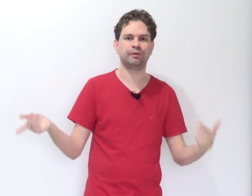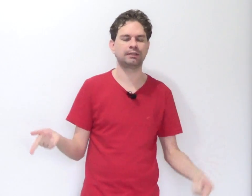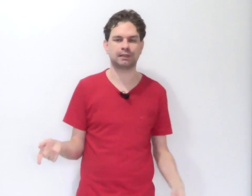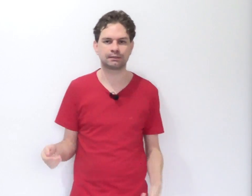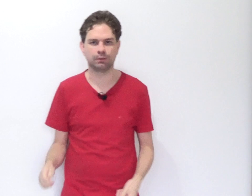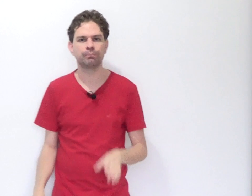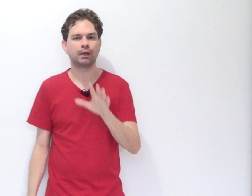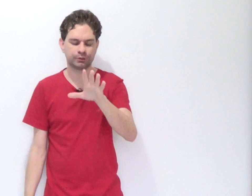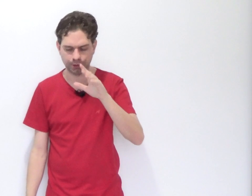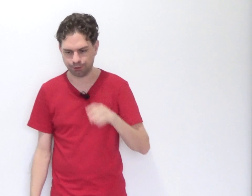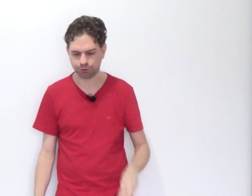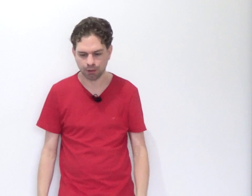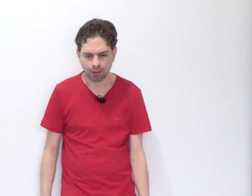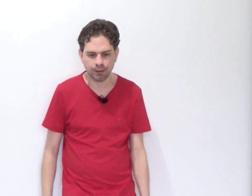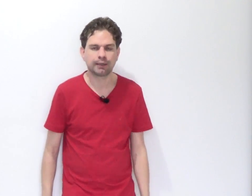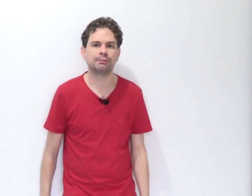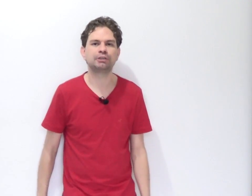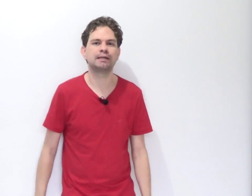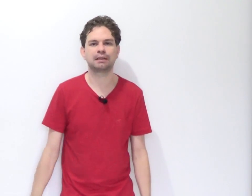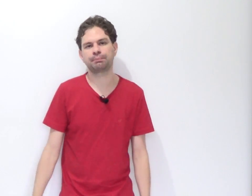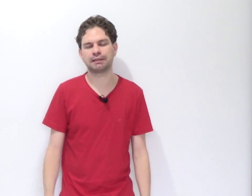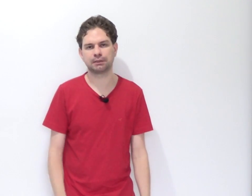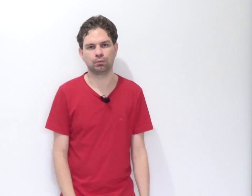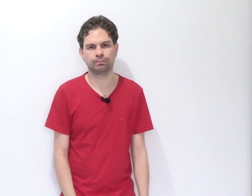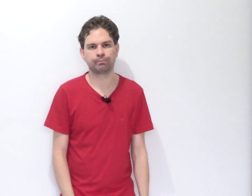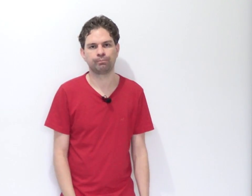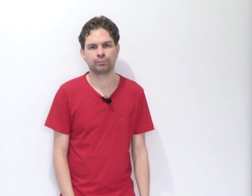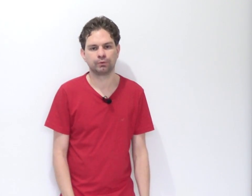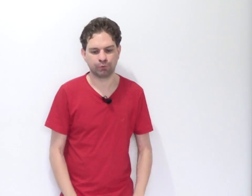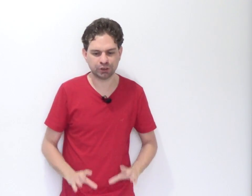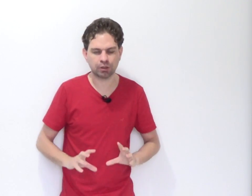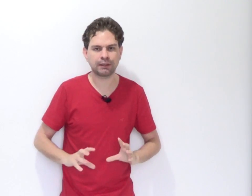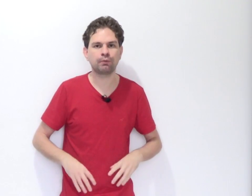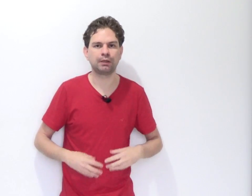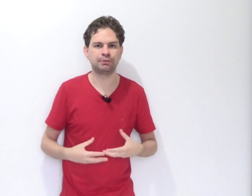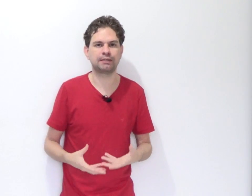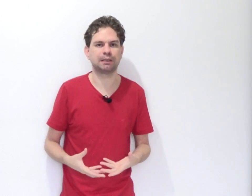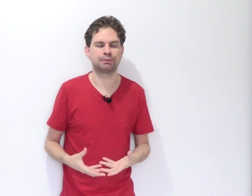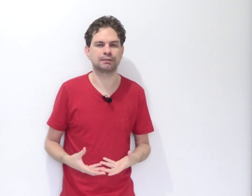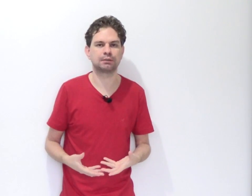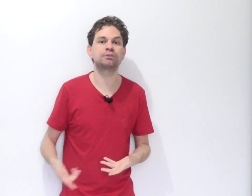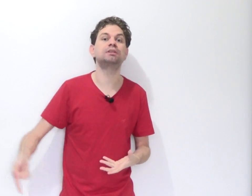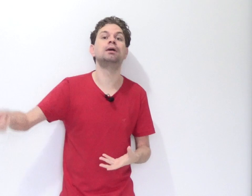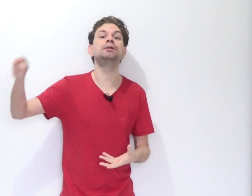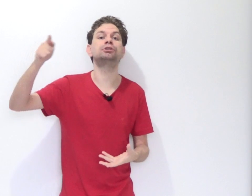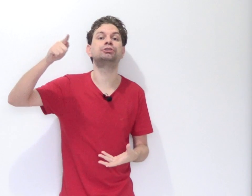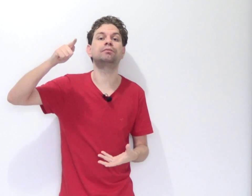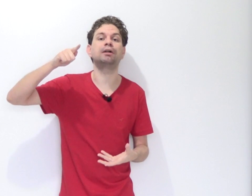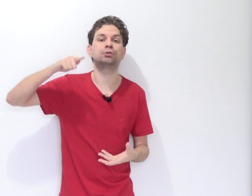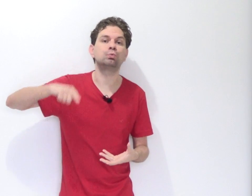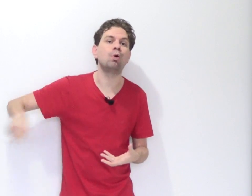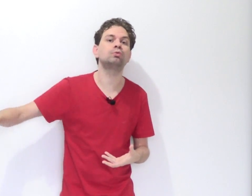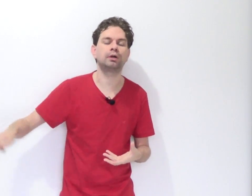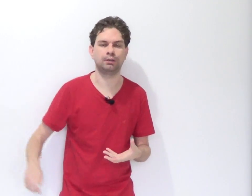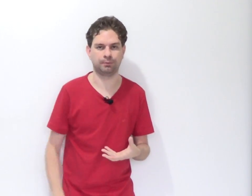diferenciação. É o seguinte, crime de receptação. Você só tem um crime de receptação se antes tiver tido um outro crime.